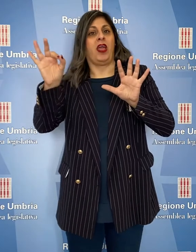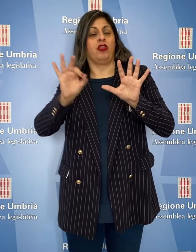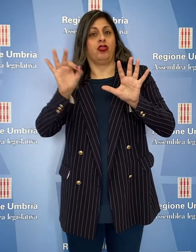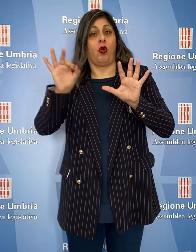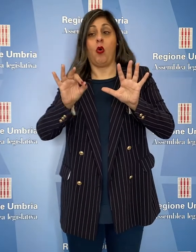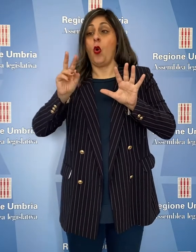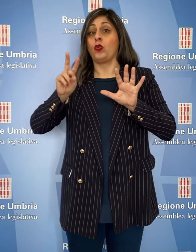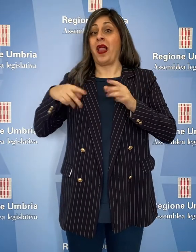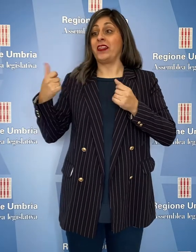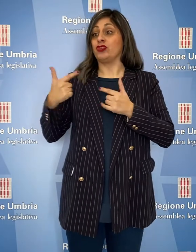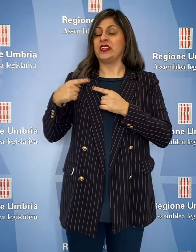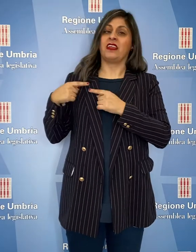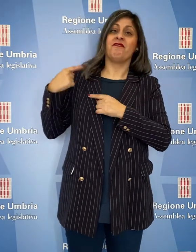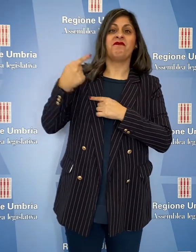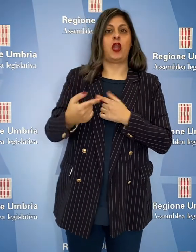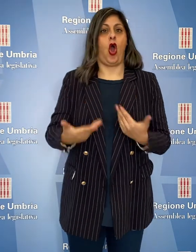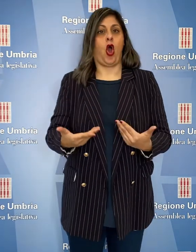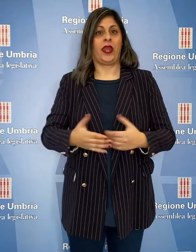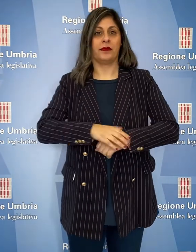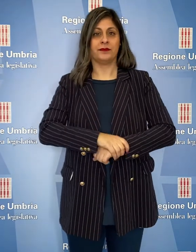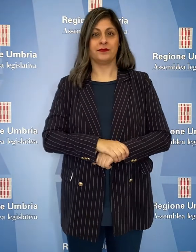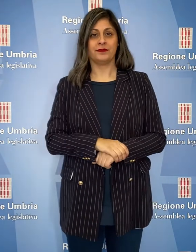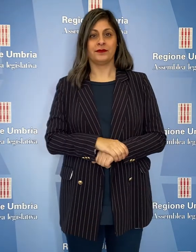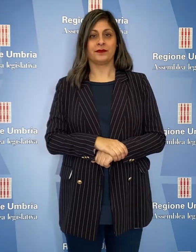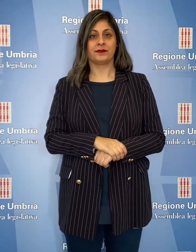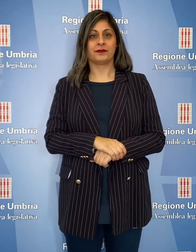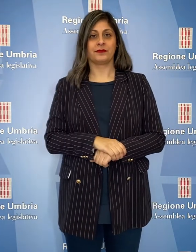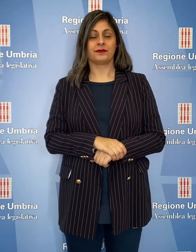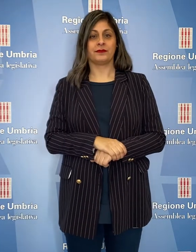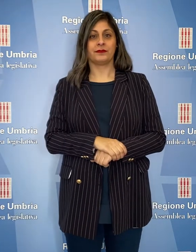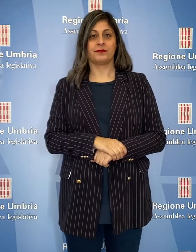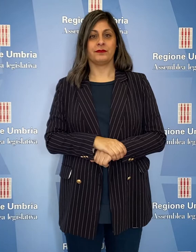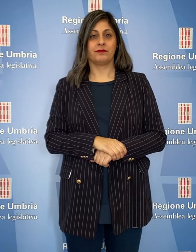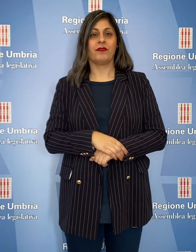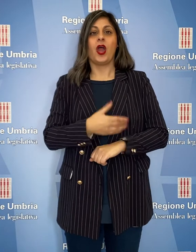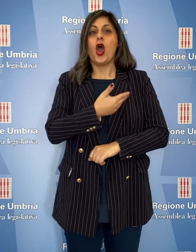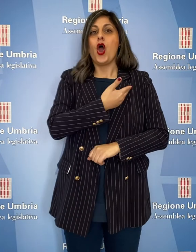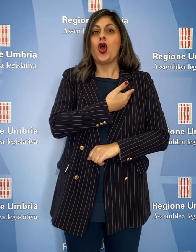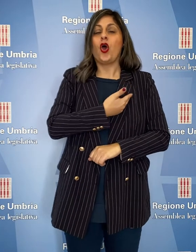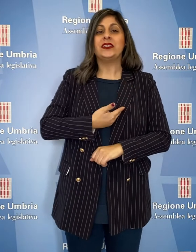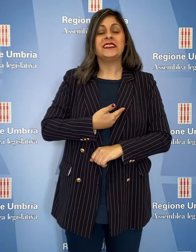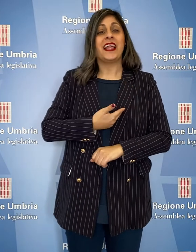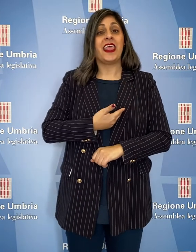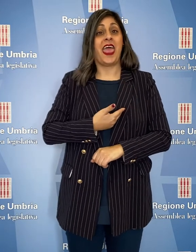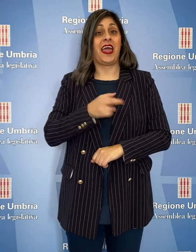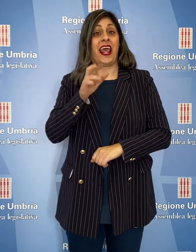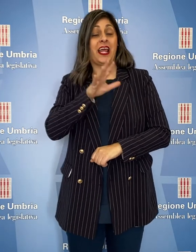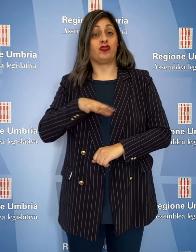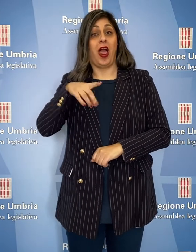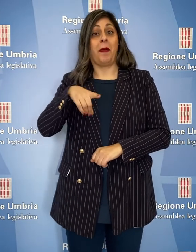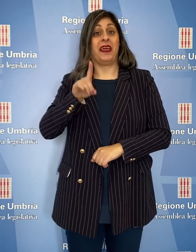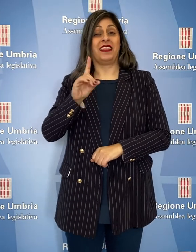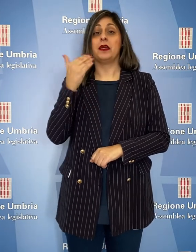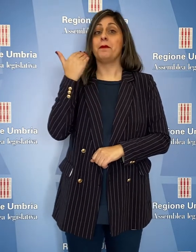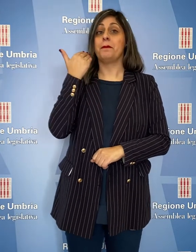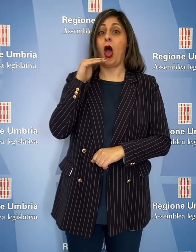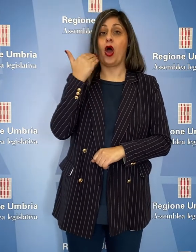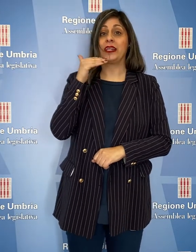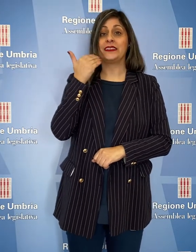dal 2017 a oggi. La consigliera regionale del Partito Democratico, Donatella Porsi,